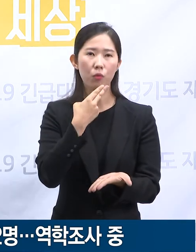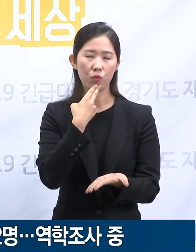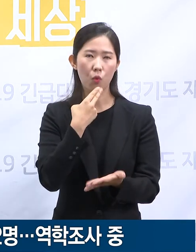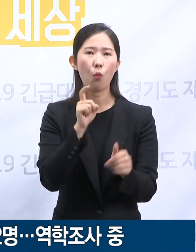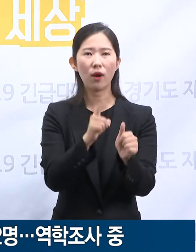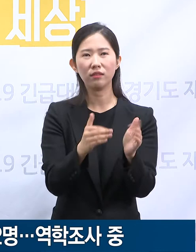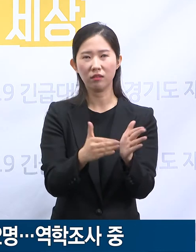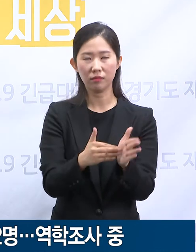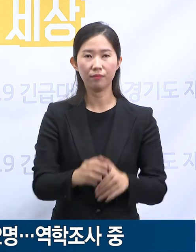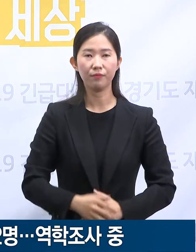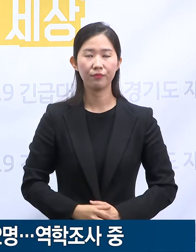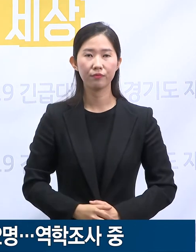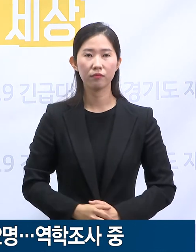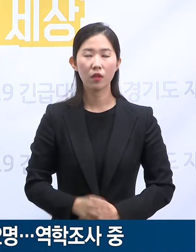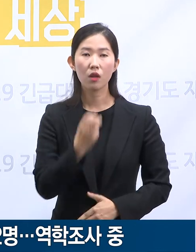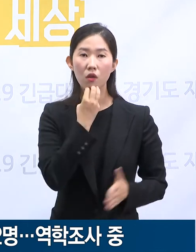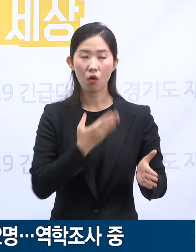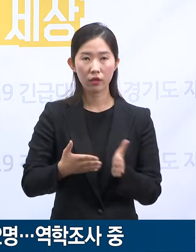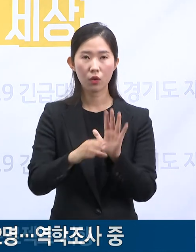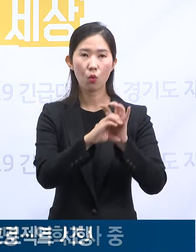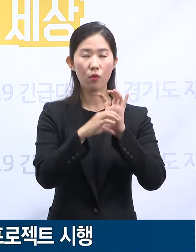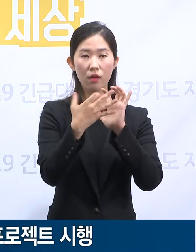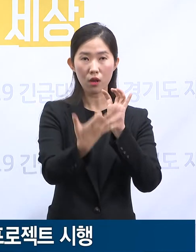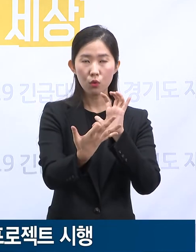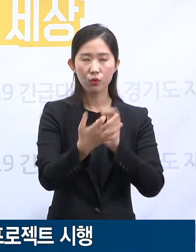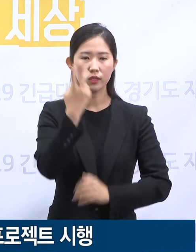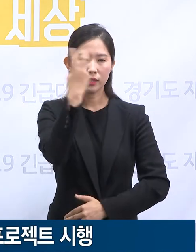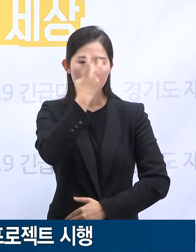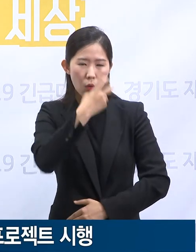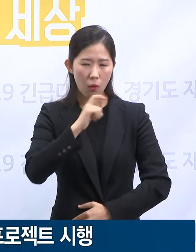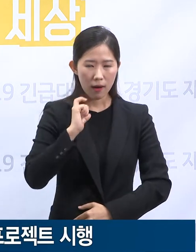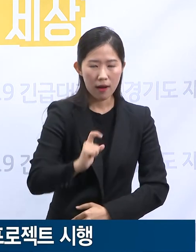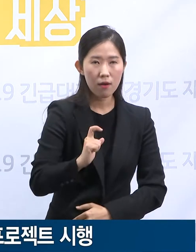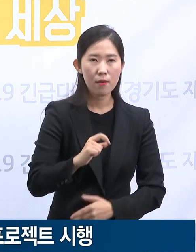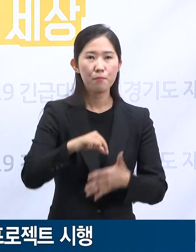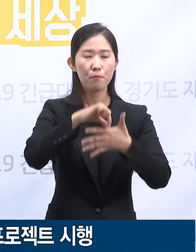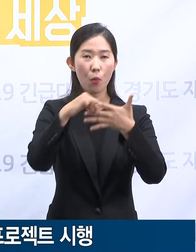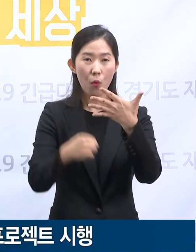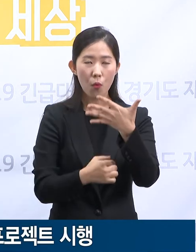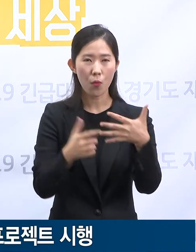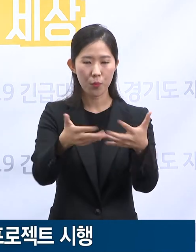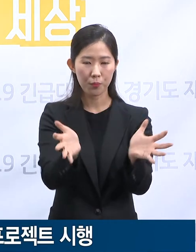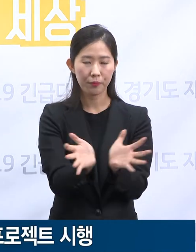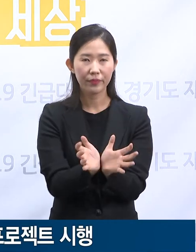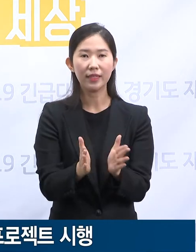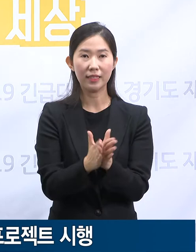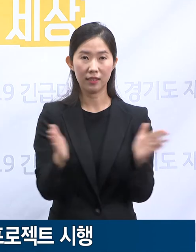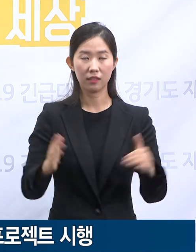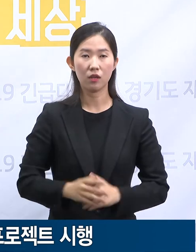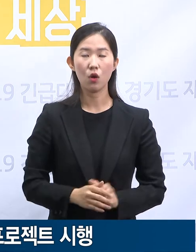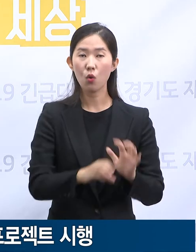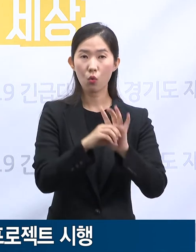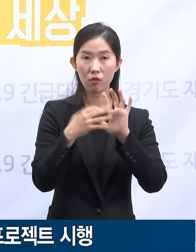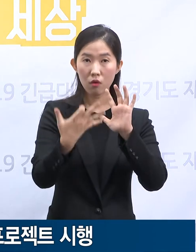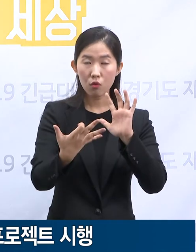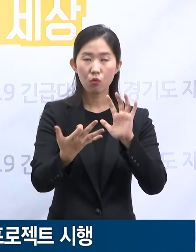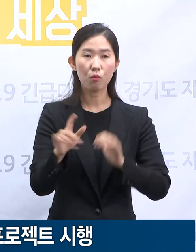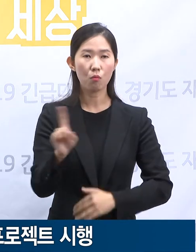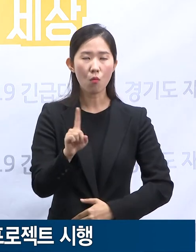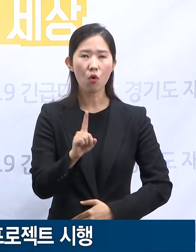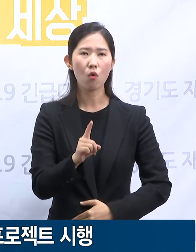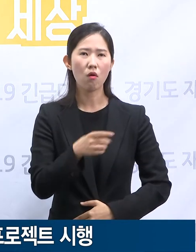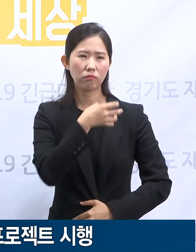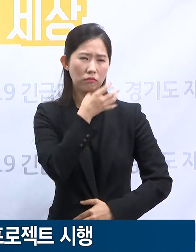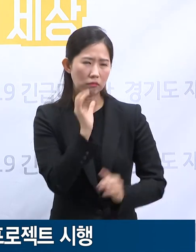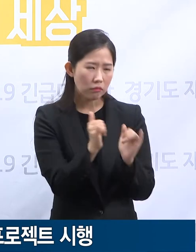경기 코로나19 증증 환자 진료 강화 프로젝트가 시작되었습니다. 코로나19는 노년층과 기저질환자에게 특히